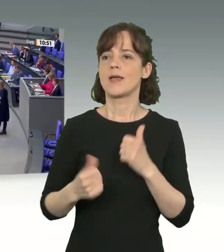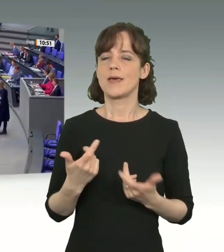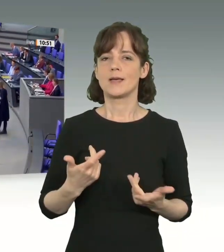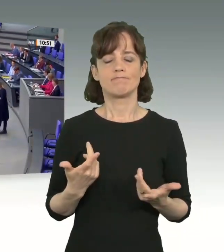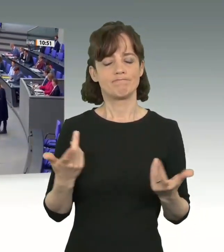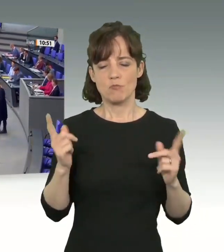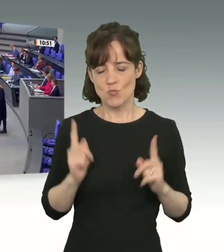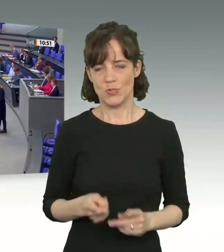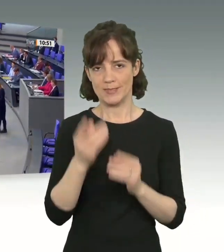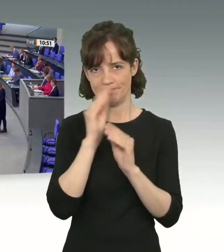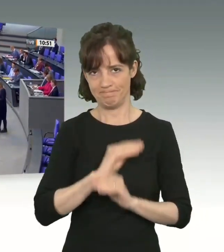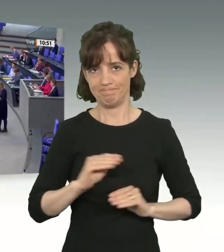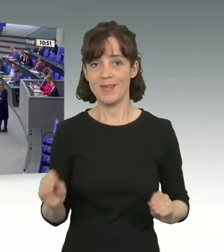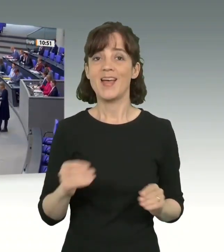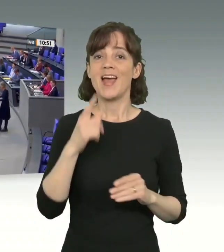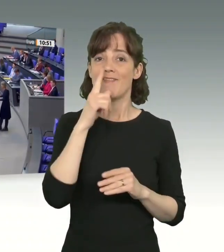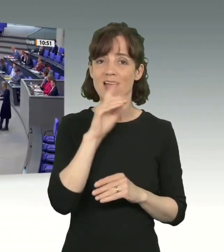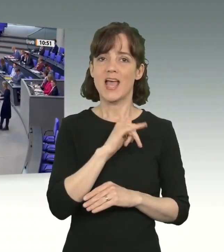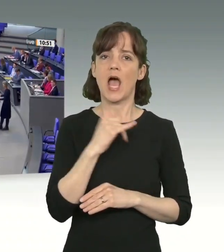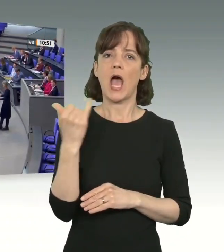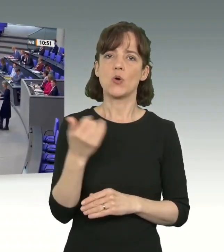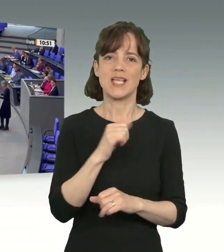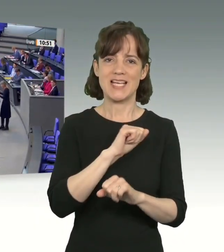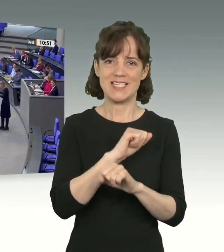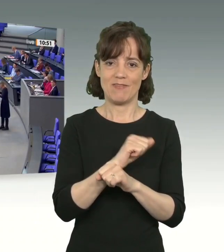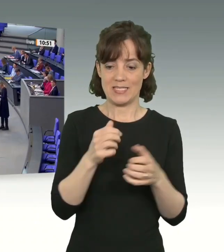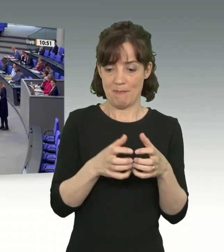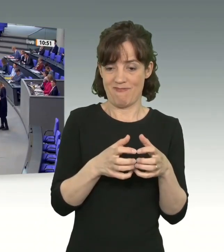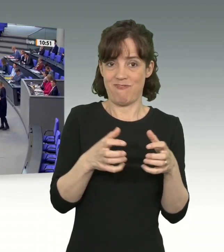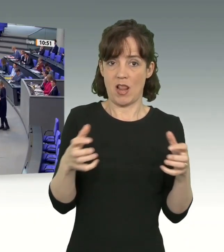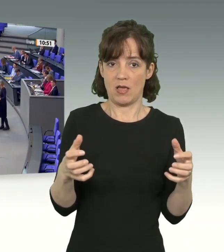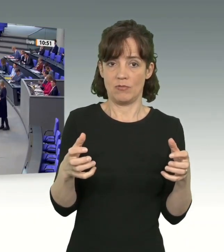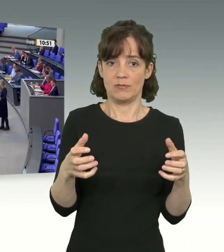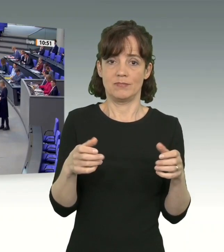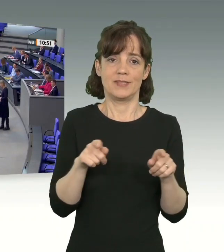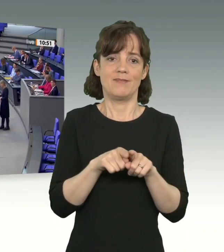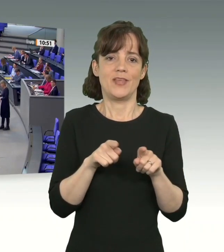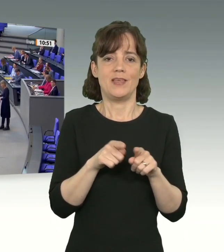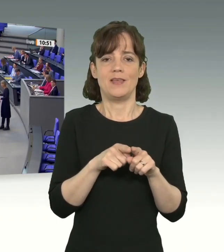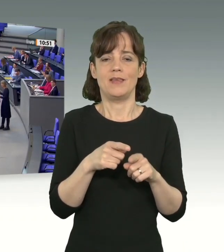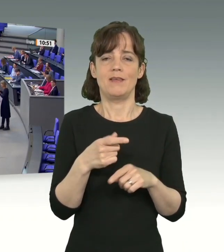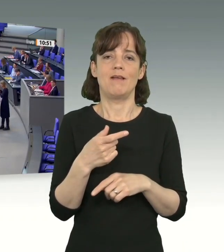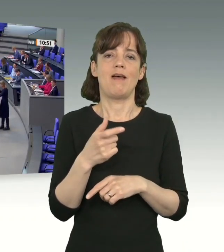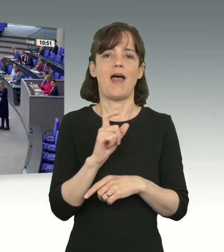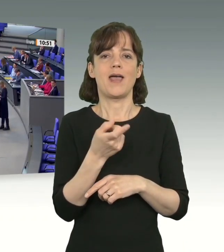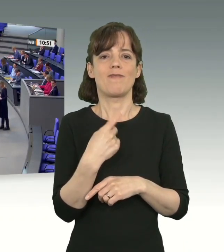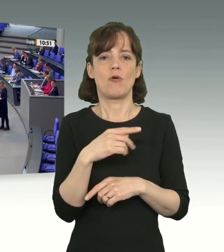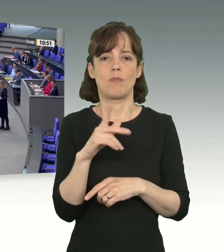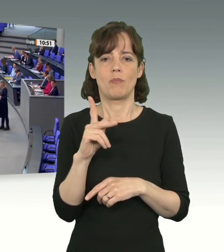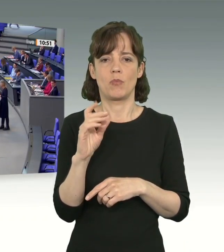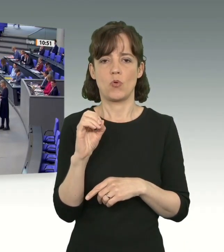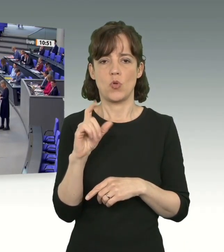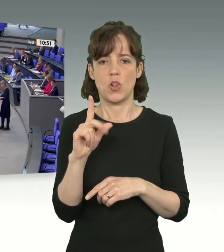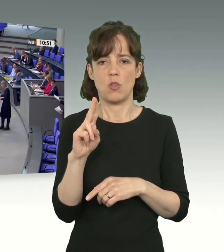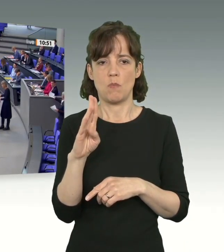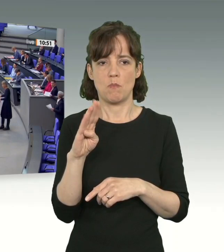wenn die Verlängerung des Ausreisegewahrsamen doch das Ei des Kolumbus in der Migrationspolitik sein soll, ein so tolles Ei, dass wir